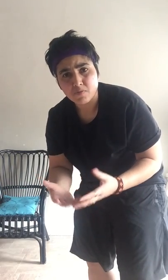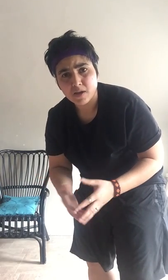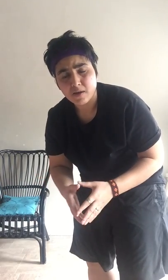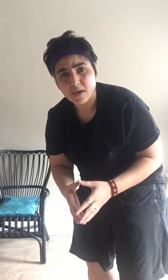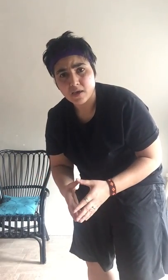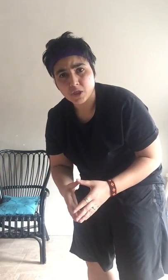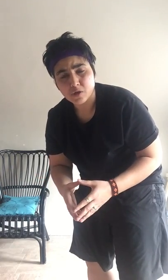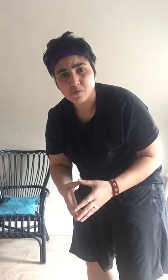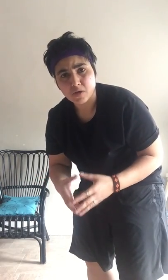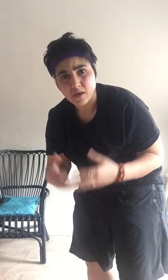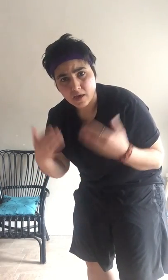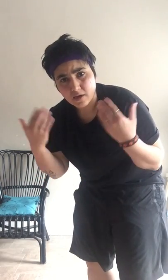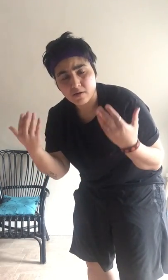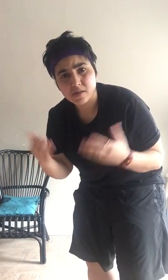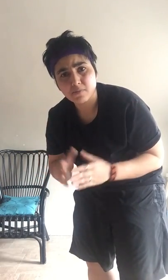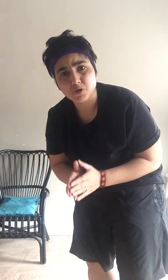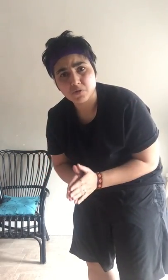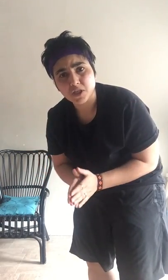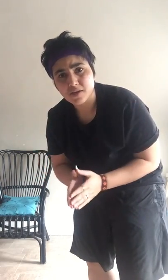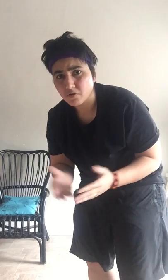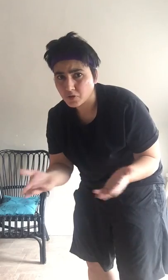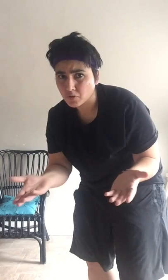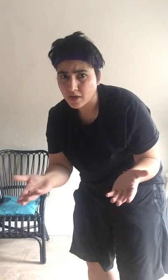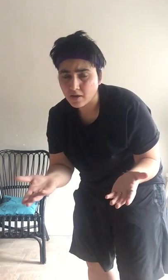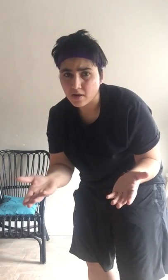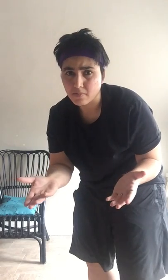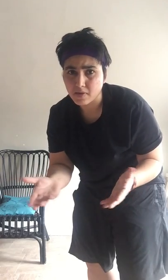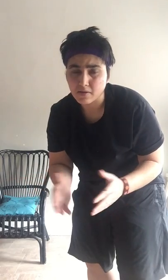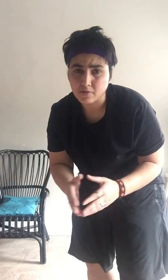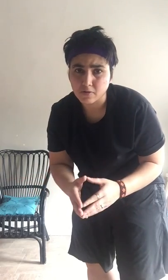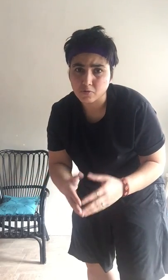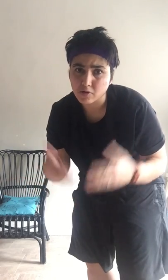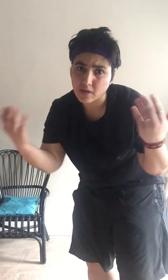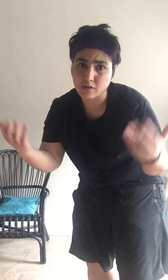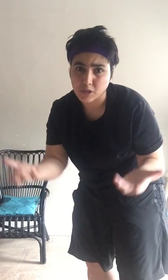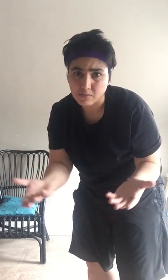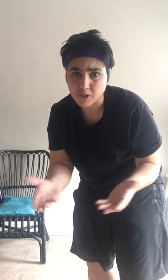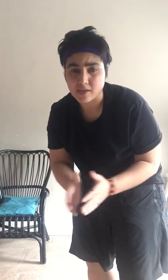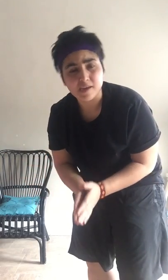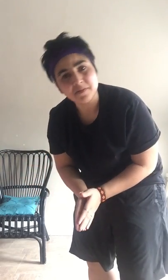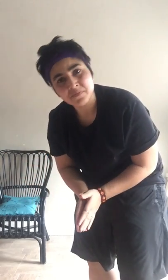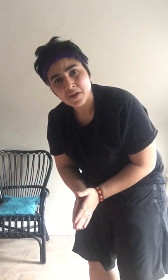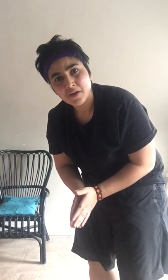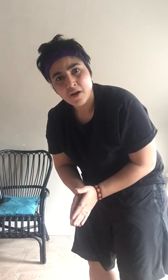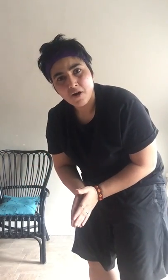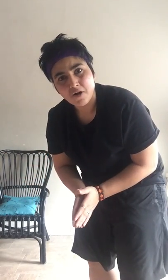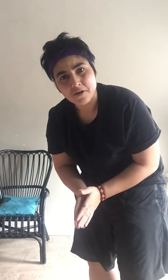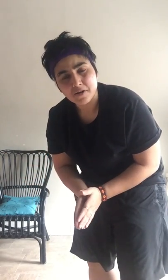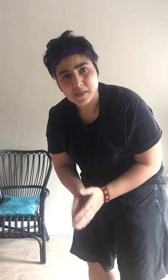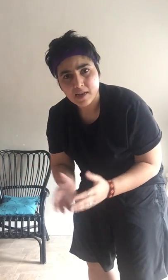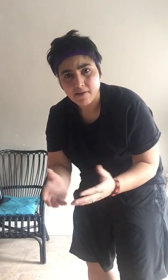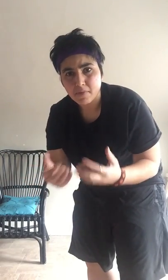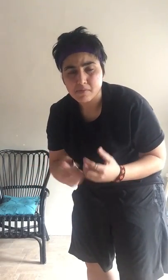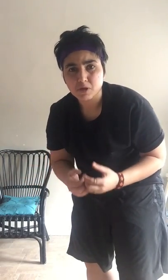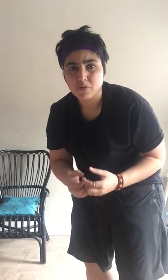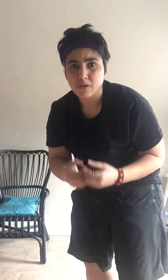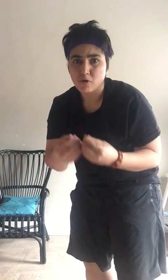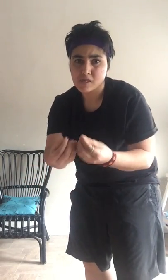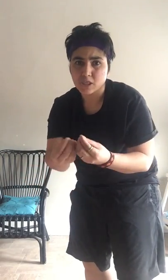हुमेन हमें इन चीज़ों की समझ होनी चाहिए और जो के हमें कुद्रत आज समझा रही है और इसके लावा मैं समझने हुए बहुत सी